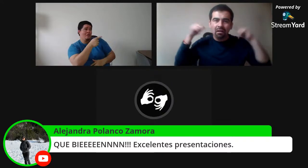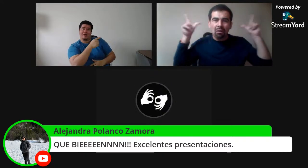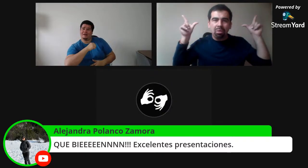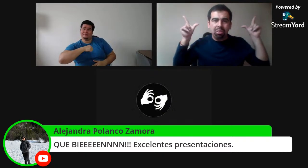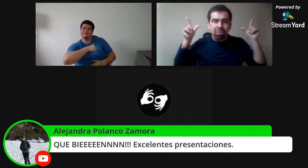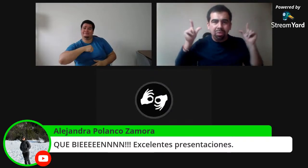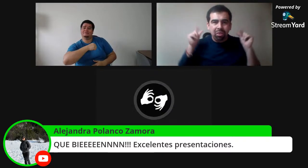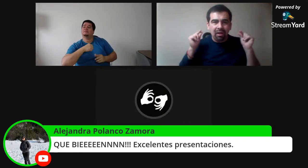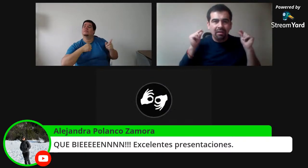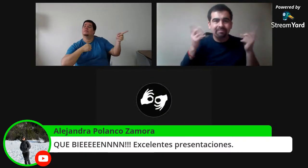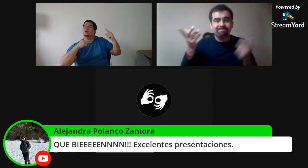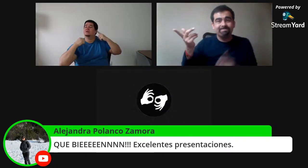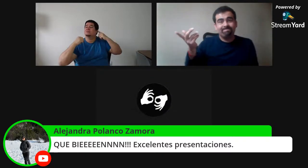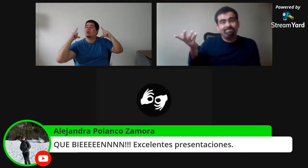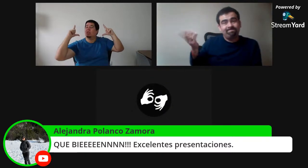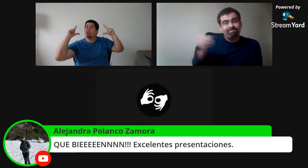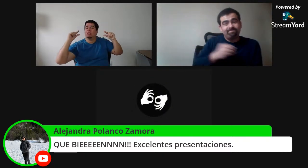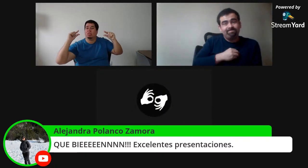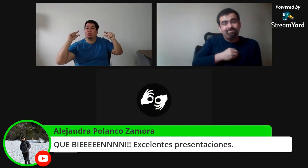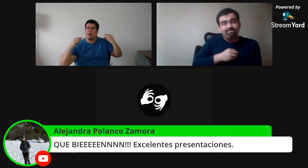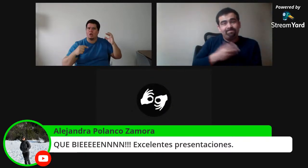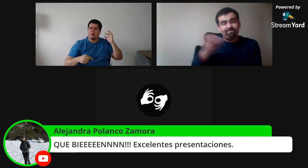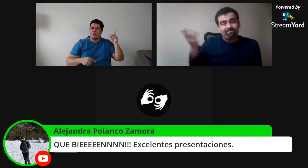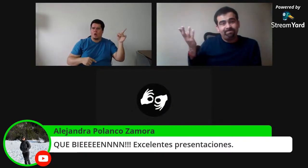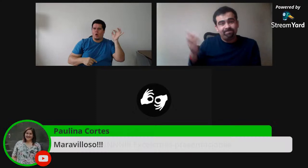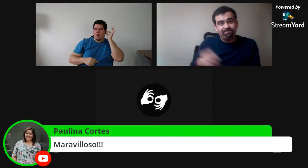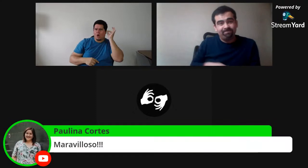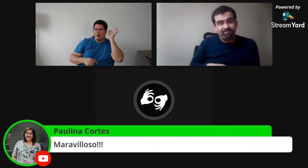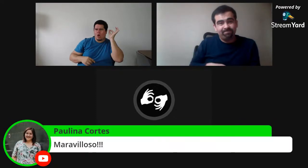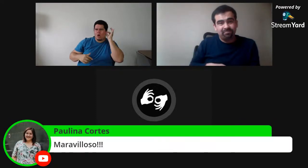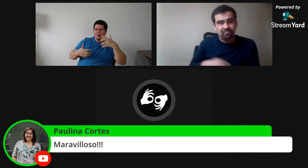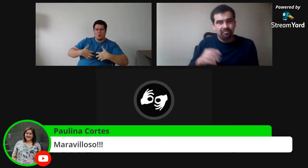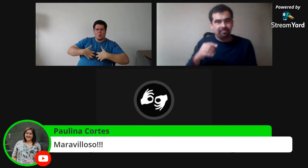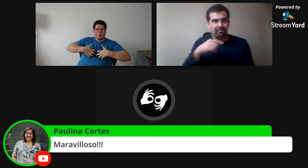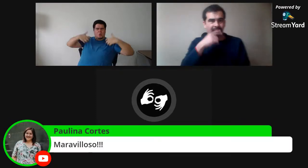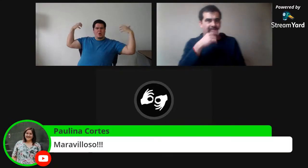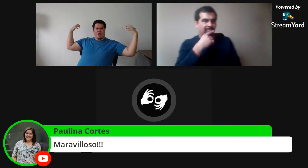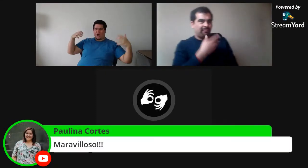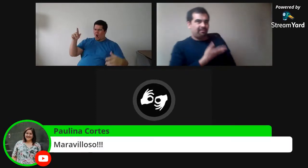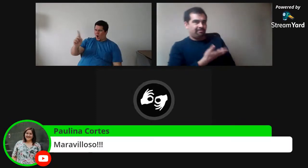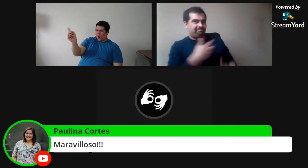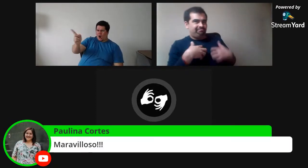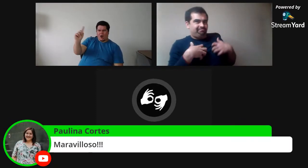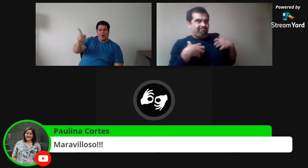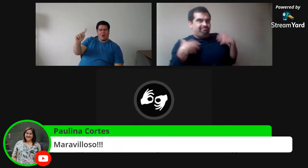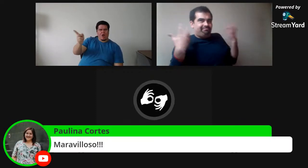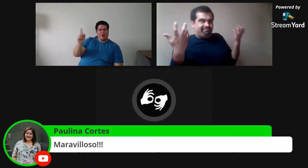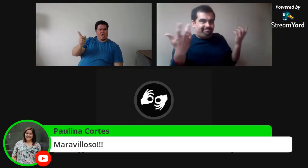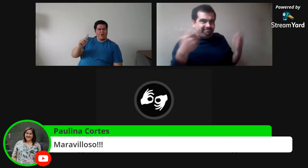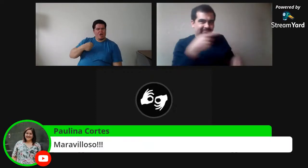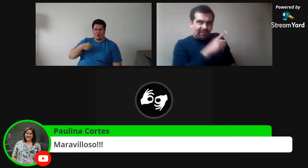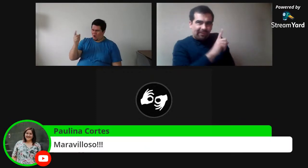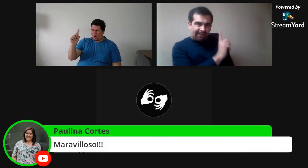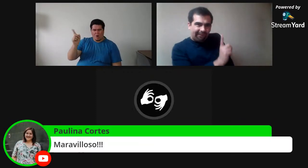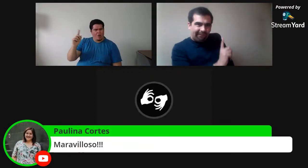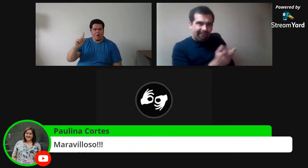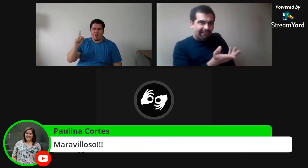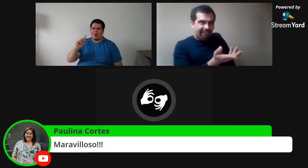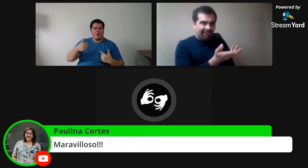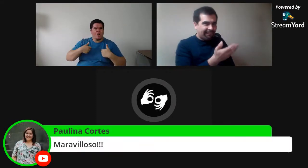como que las personas sordas es lo mejor, no tenemos ningún higiene, o a